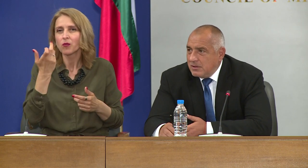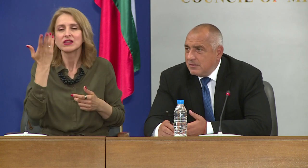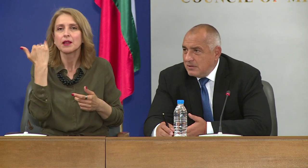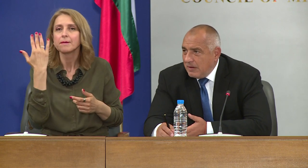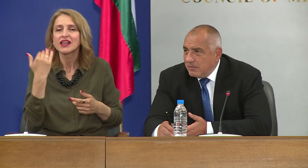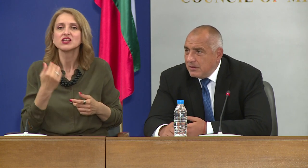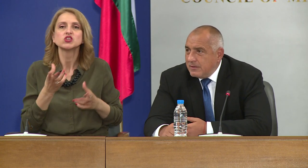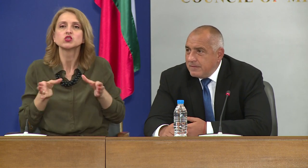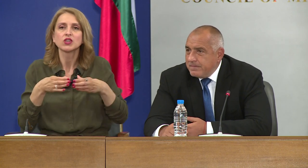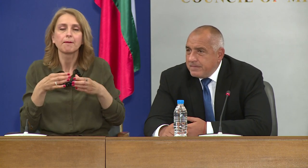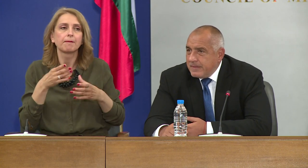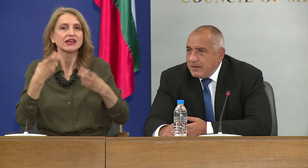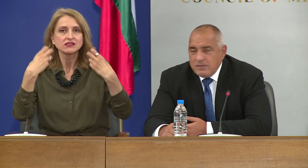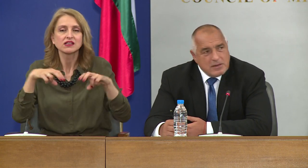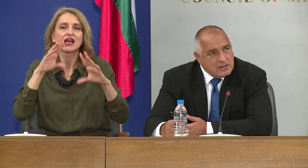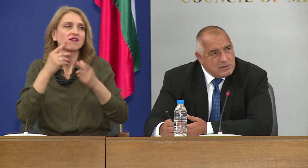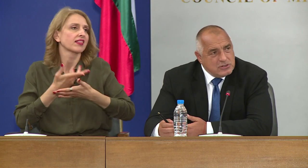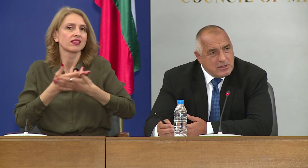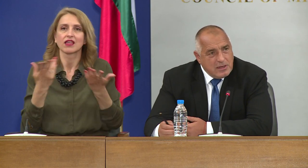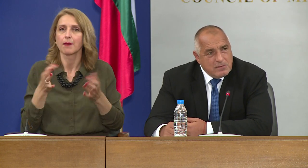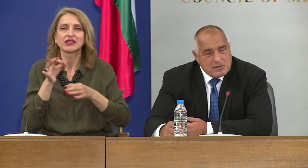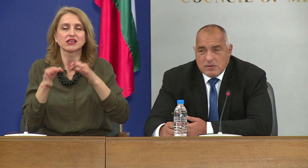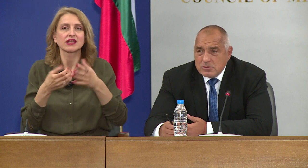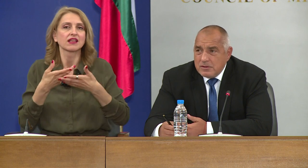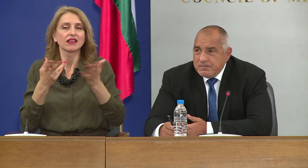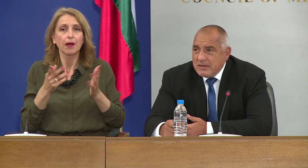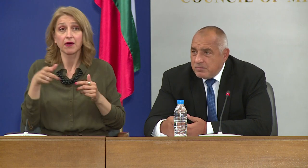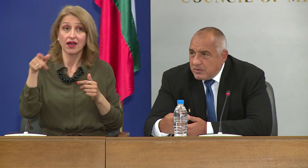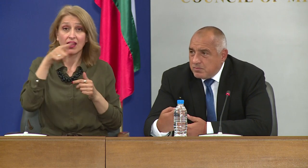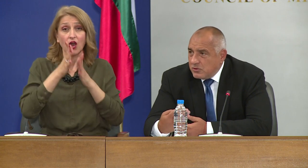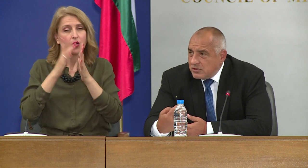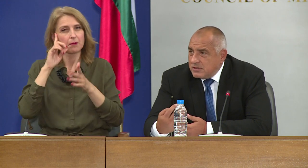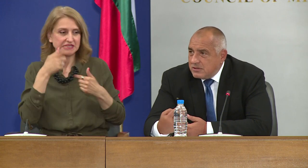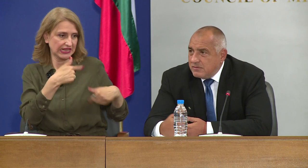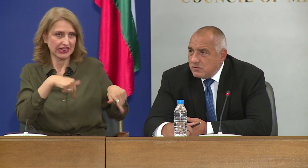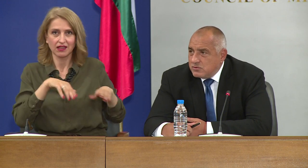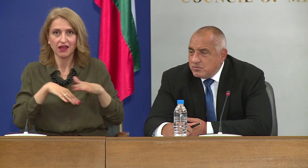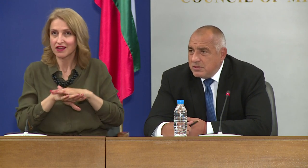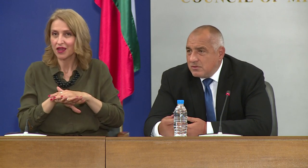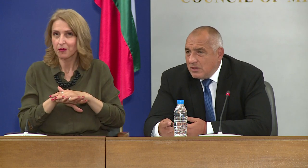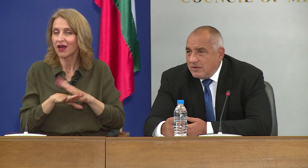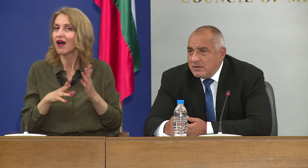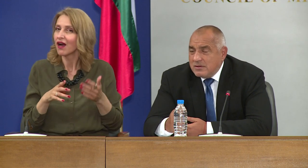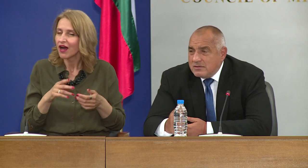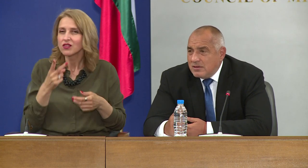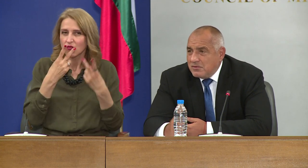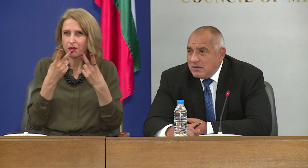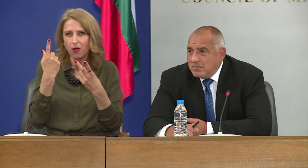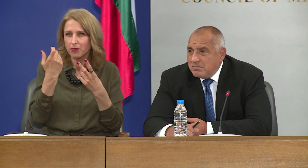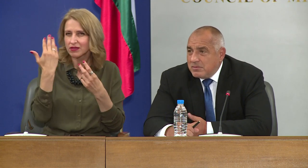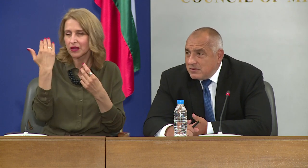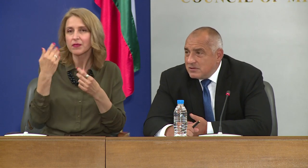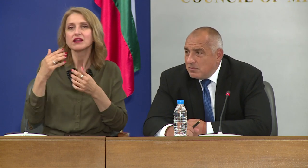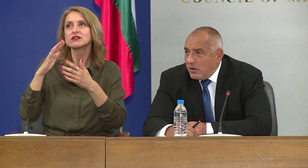нямаме, нямаме. И вие казахте, че криеме. Само, че като почнаха да си идват от чужбина, тогава се